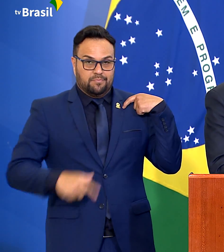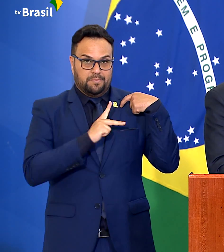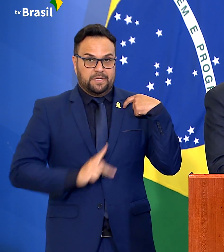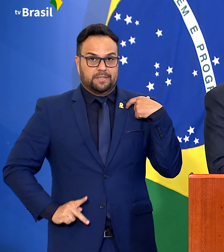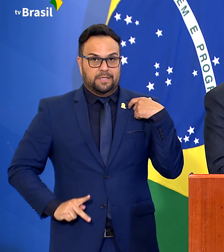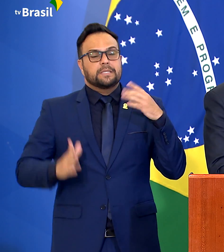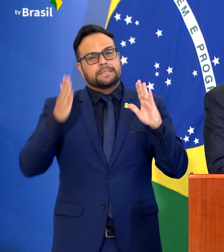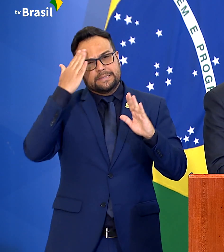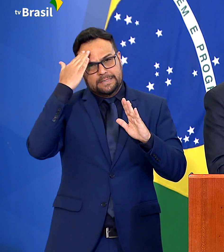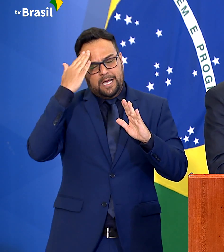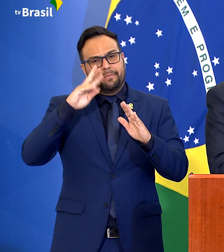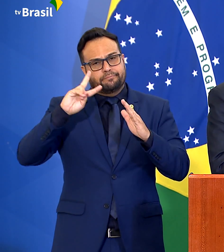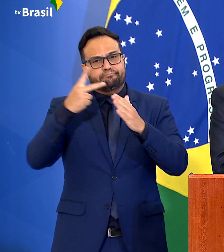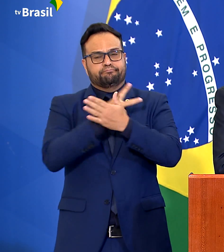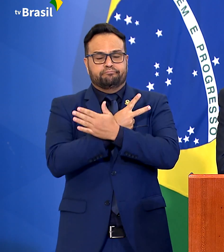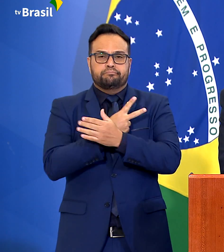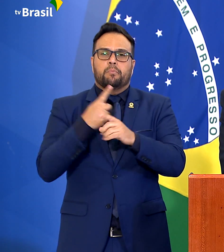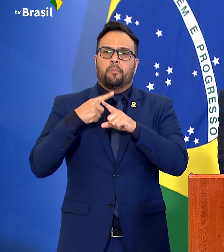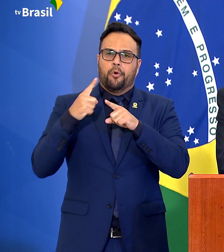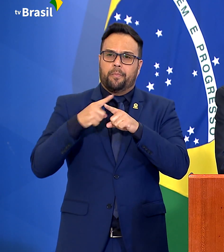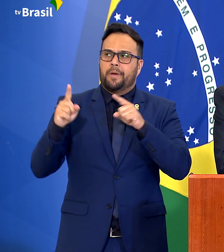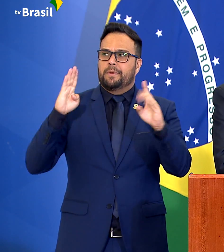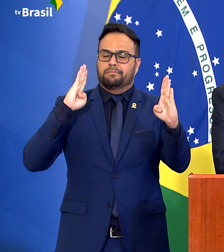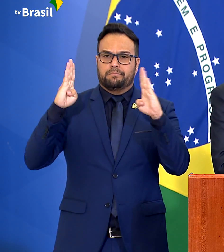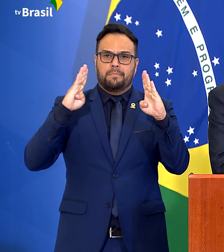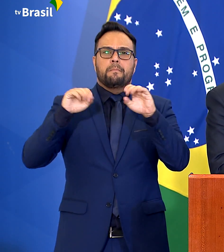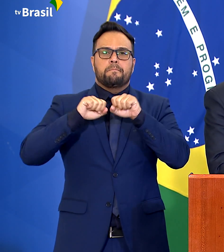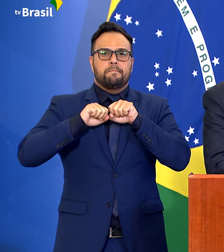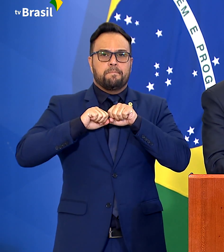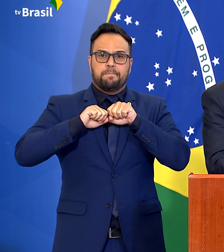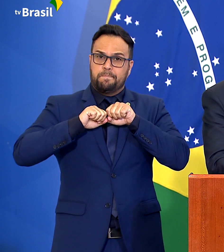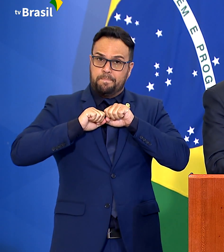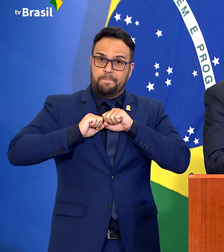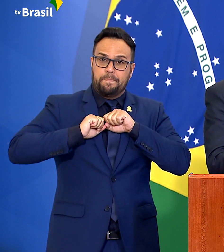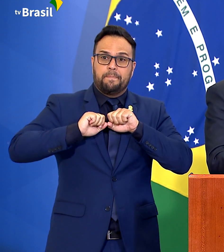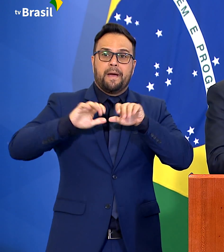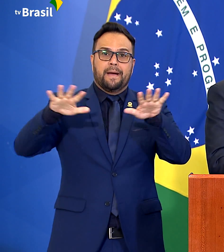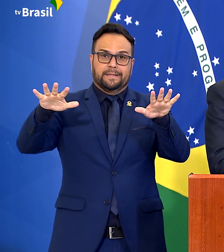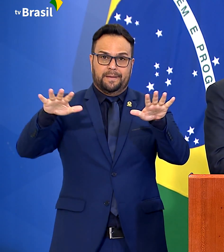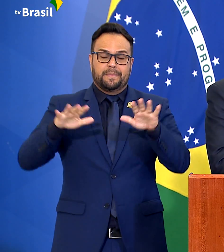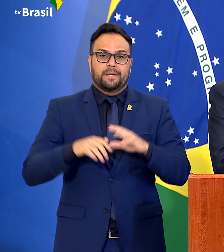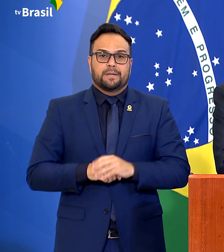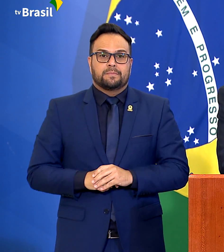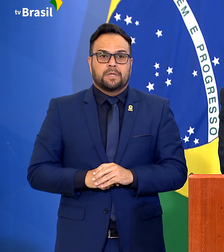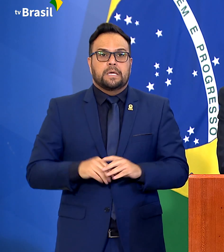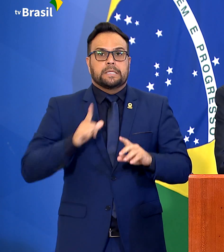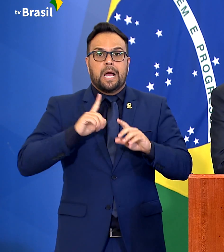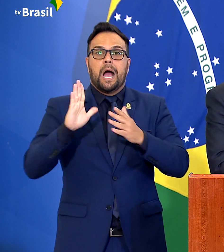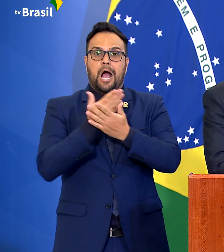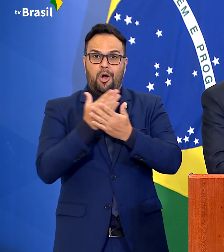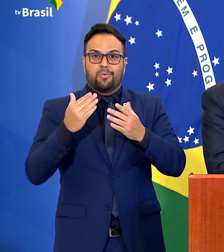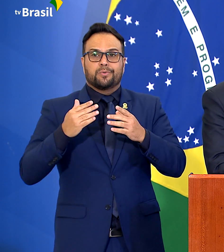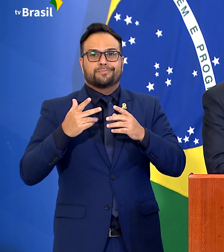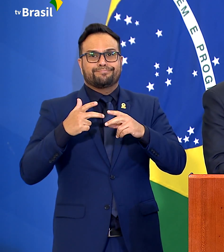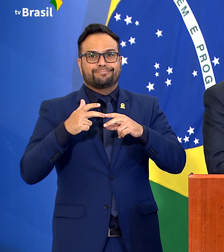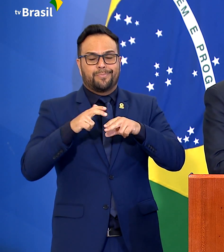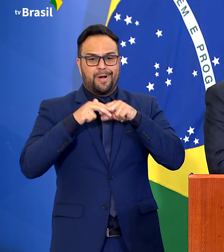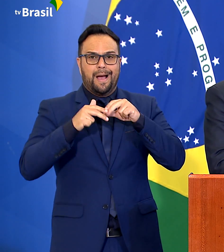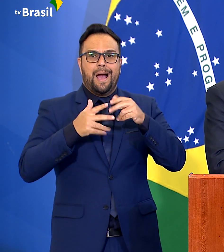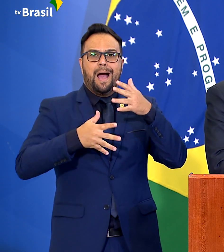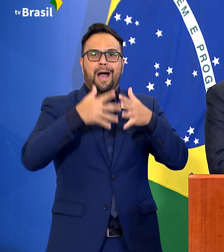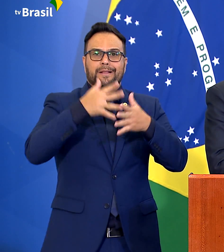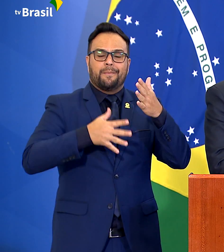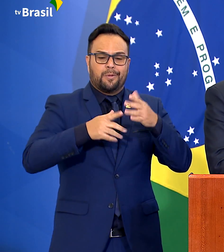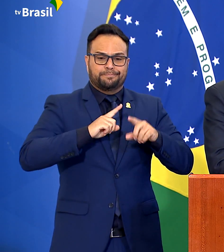problemas durante a pandemia, que nos tolheram de exercer algumas ações com a velocidade